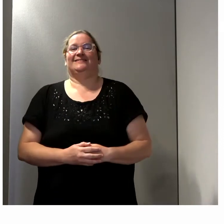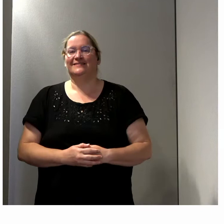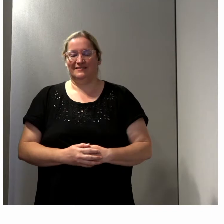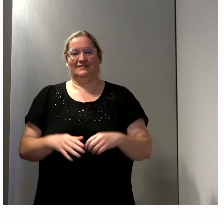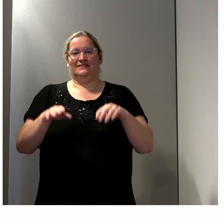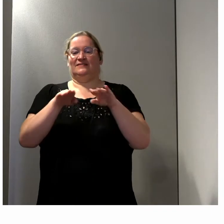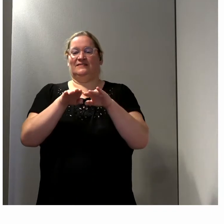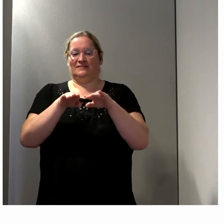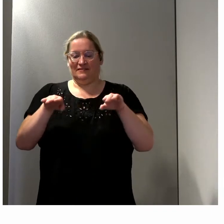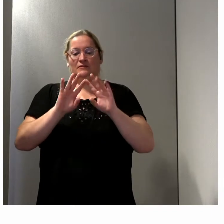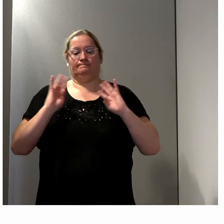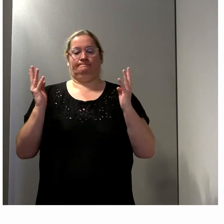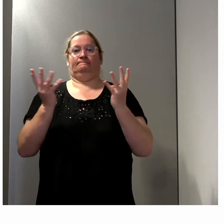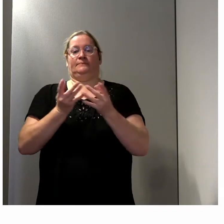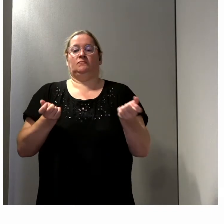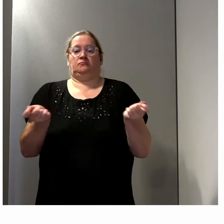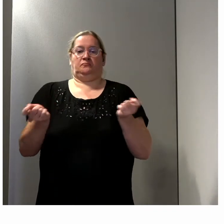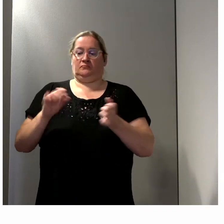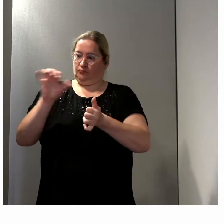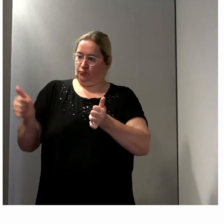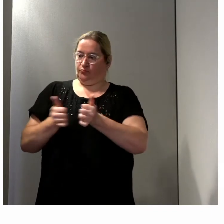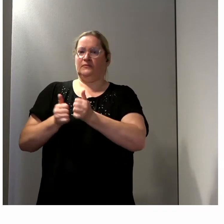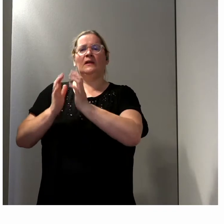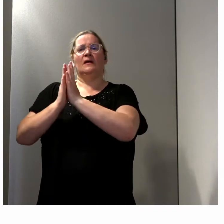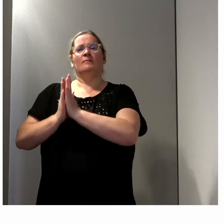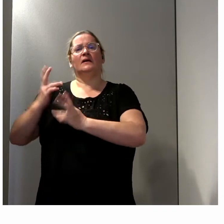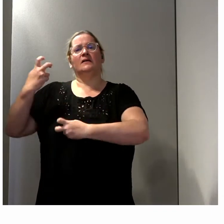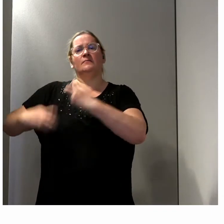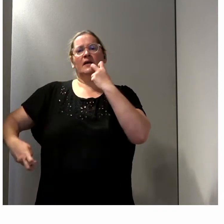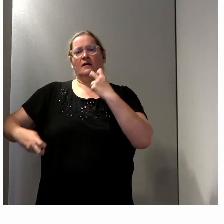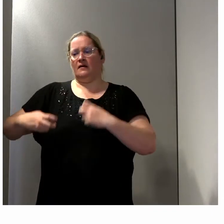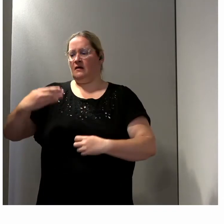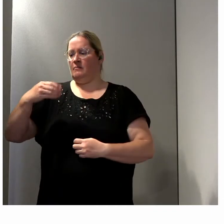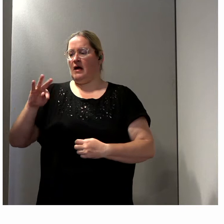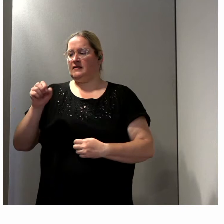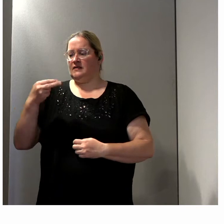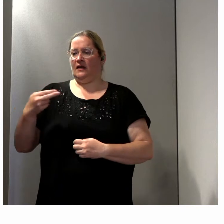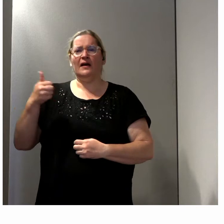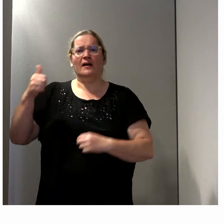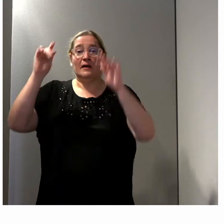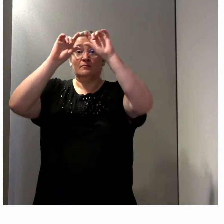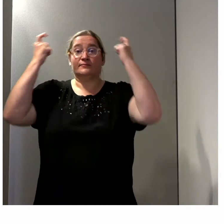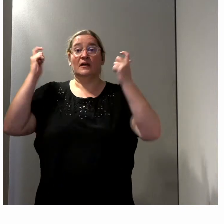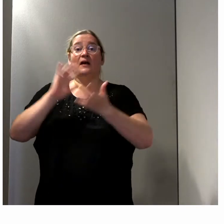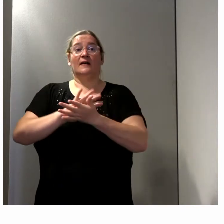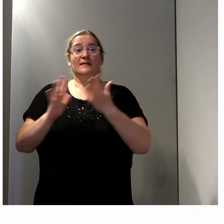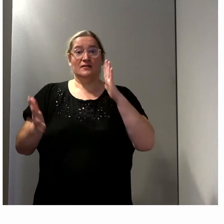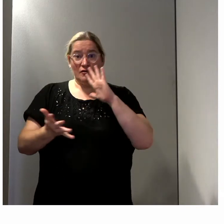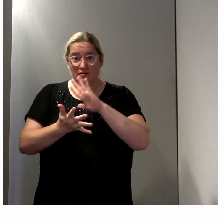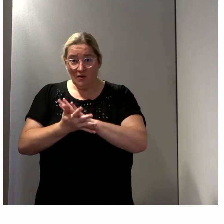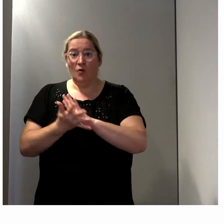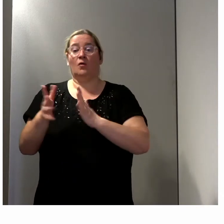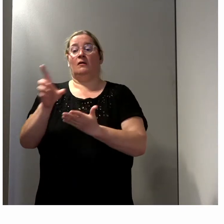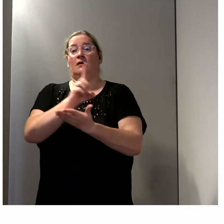Marie-Pierre Martin qui nous fera ça avec brio. Marie-Pierre Martin représente l'Association des